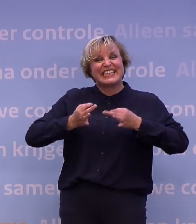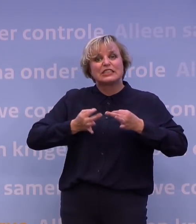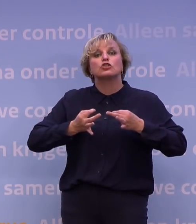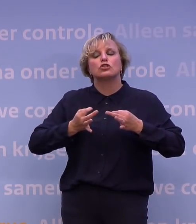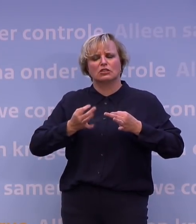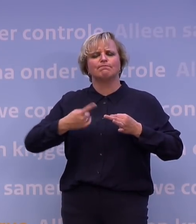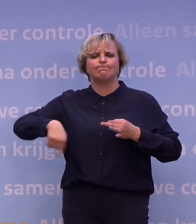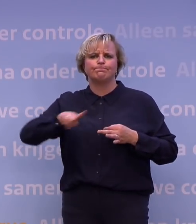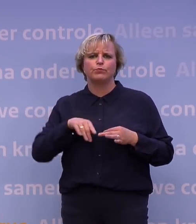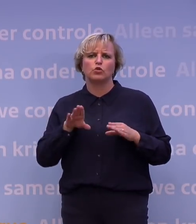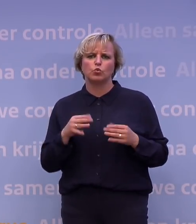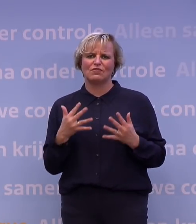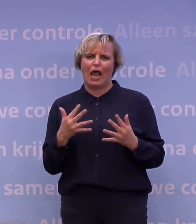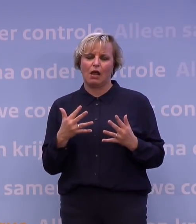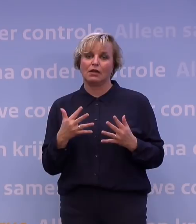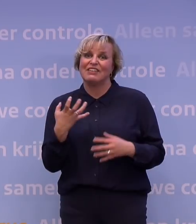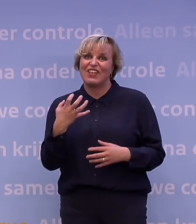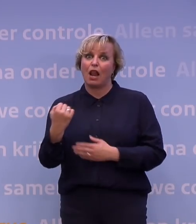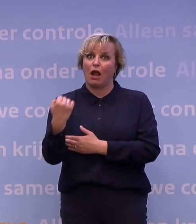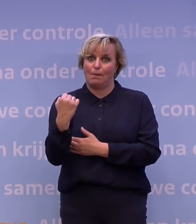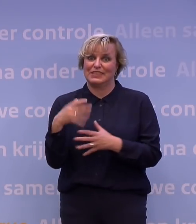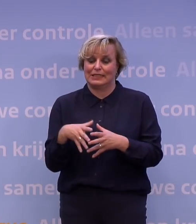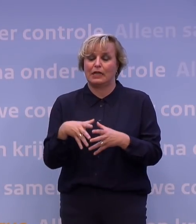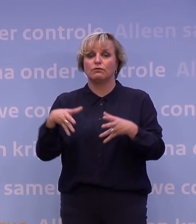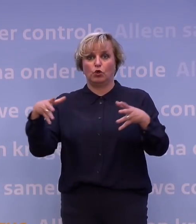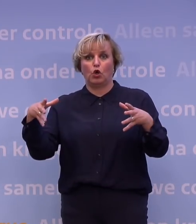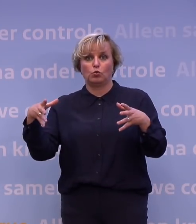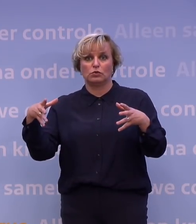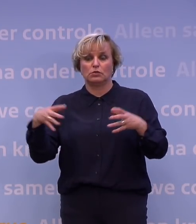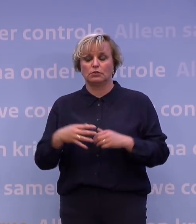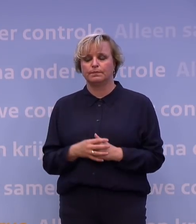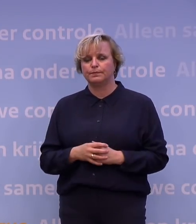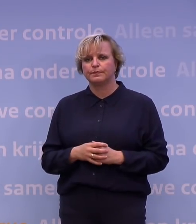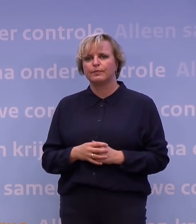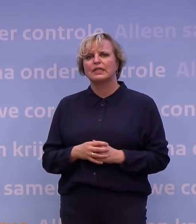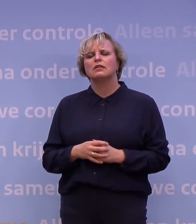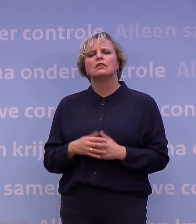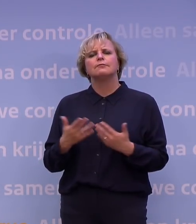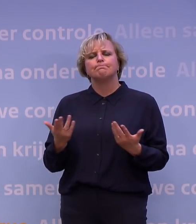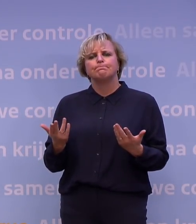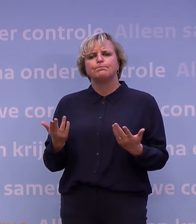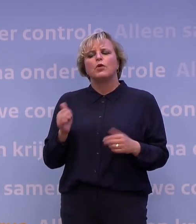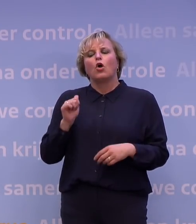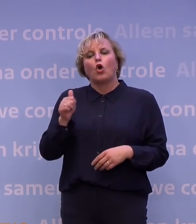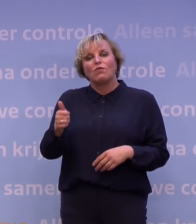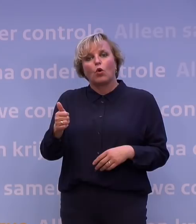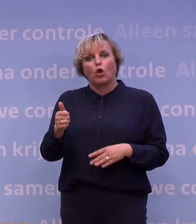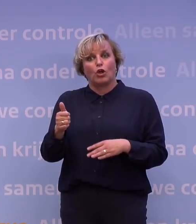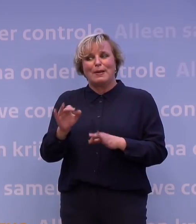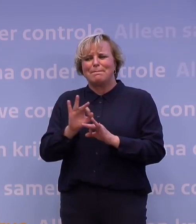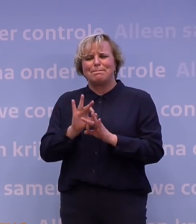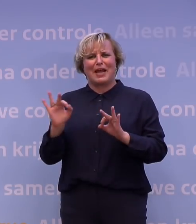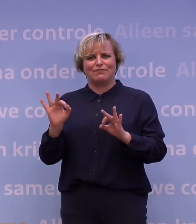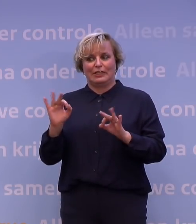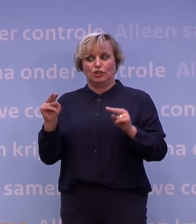we hebben daar vaak over gesproken, om die testcapaciteit op te hogen. Waar leidt dat toe? Daar leidt het toe dat je niet het perfecte zicht